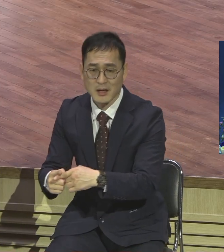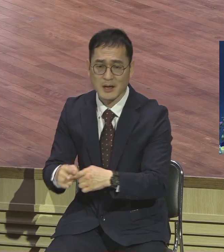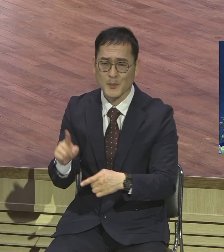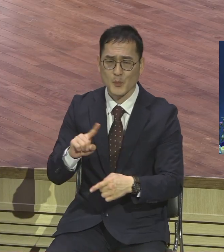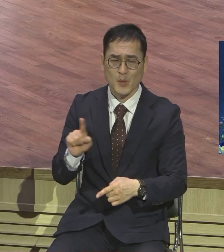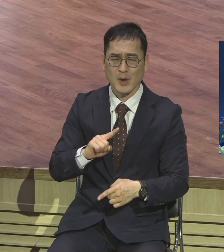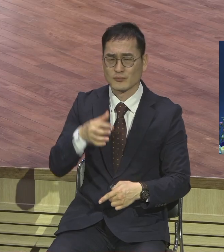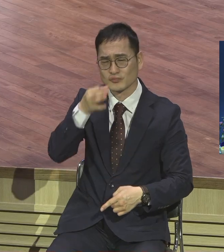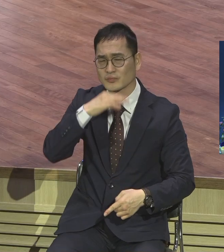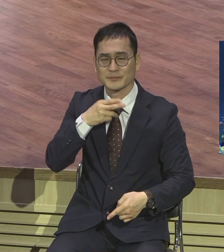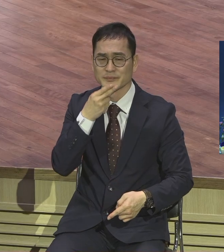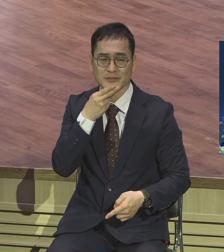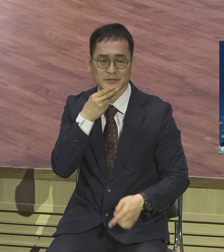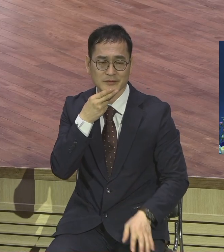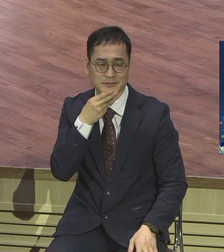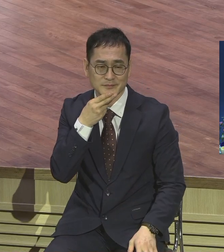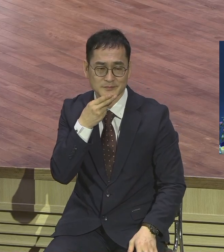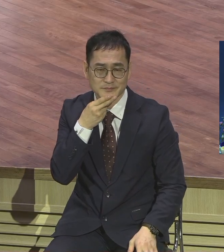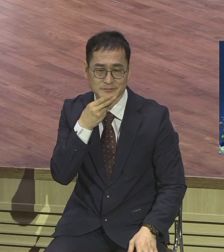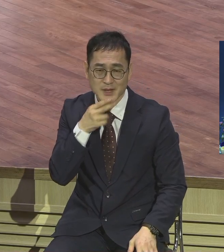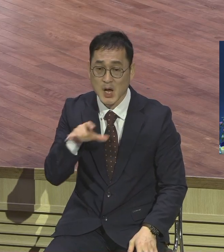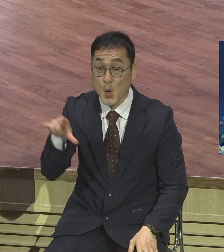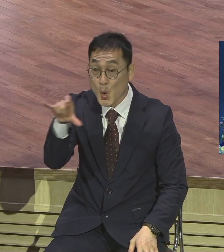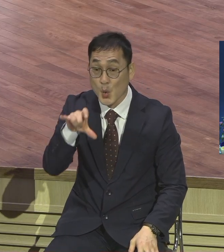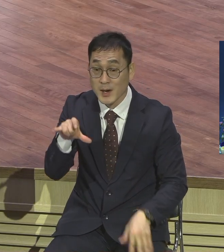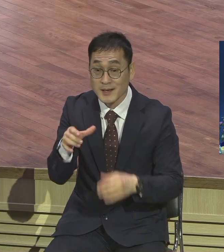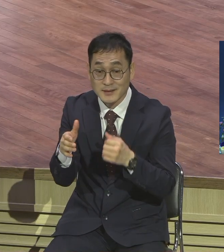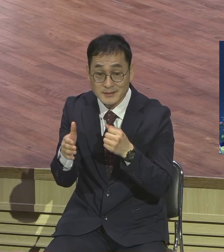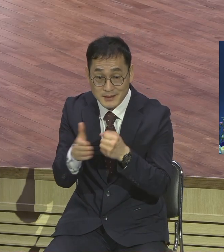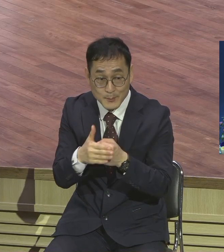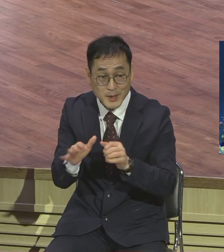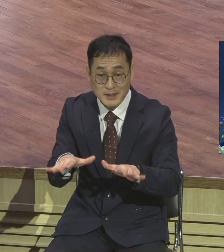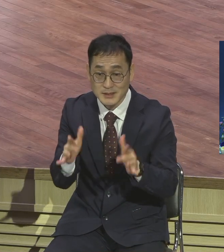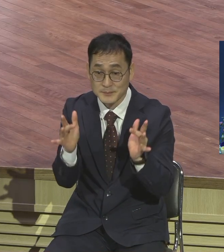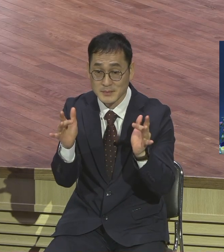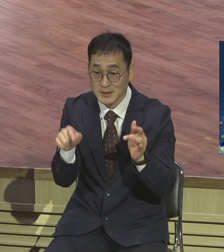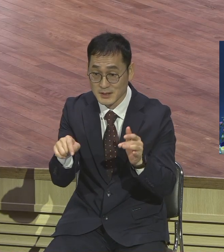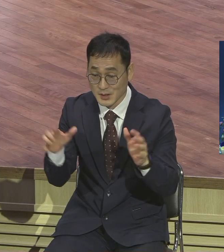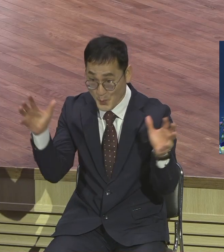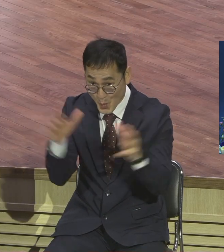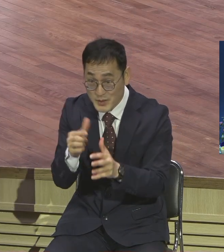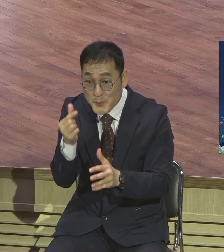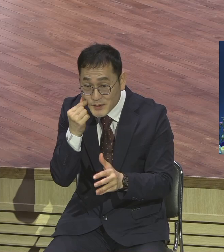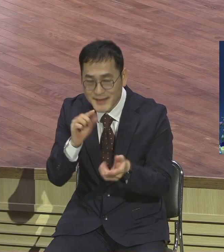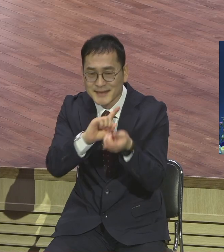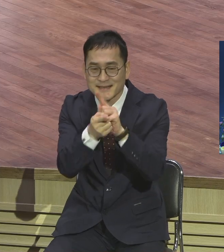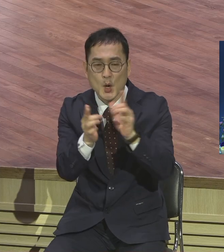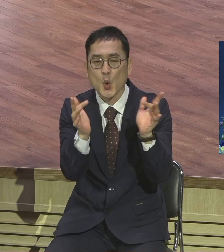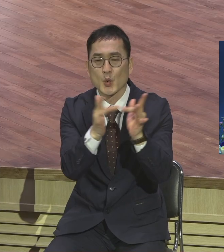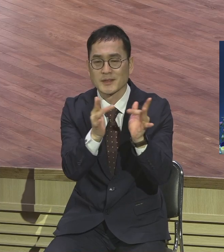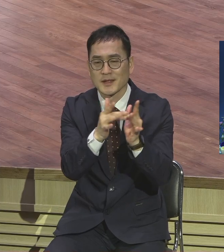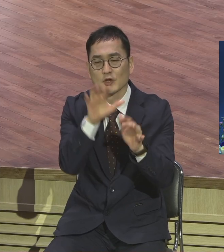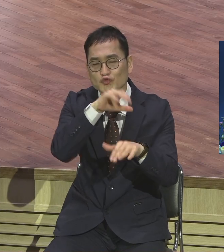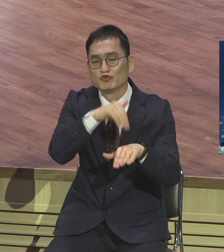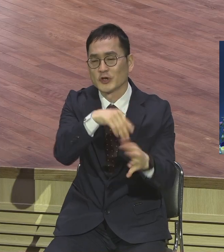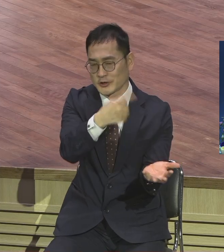하든지 간에 지금 코로나19 때문에 우리 온난훈련이 계속되고 있습니다 새가족훈련부터 시작해서 중기차훈련